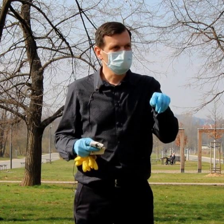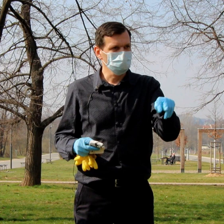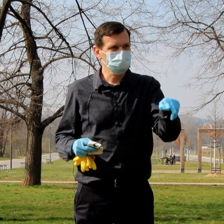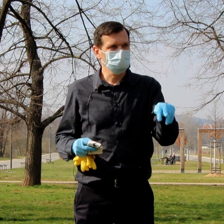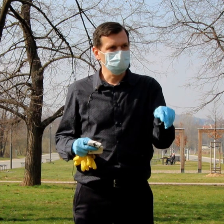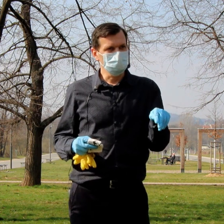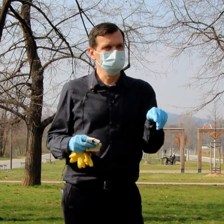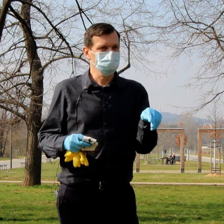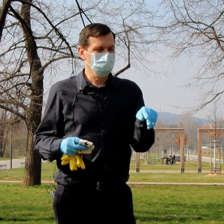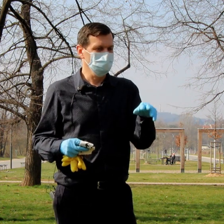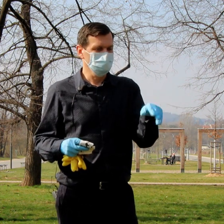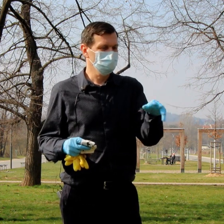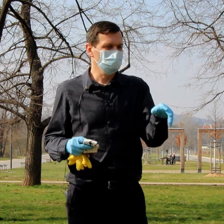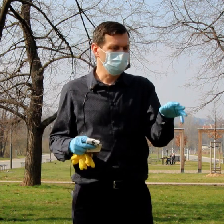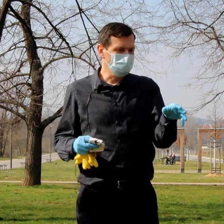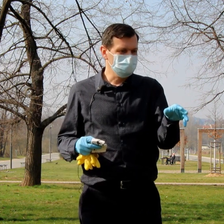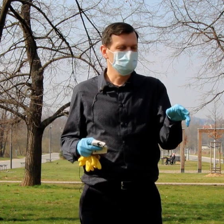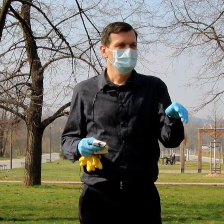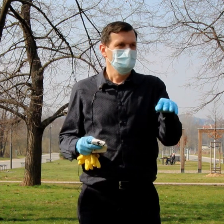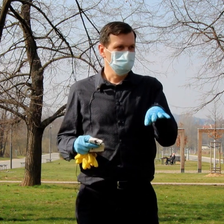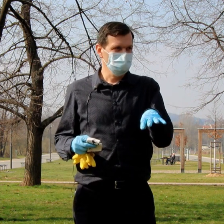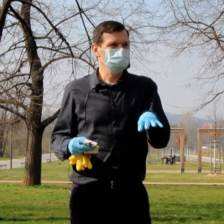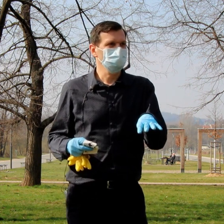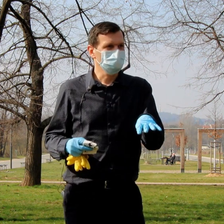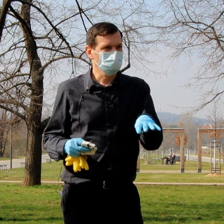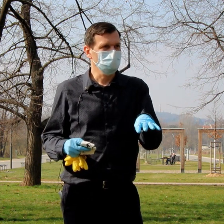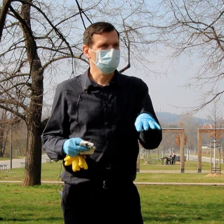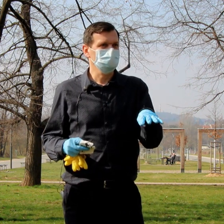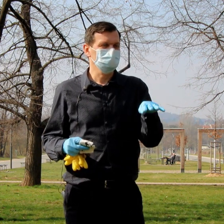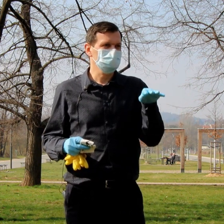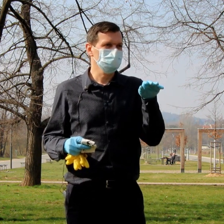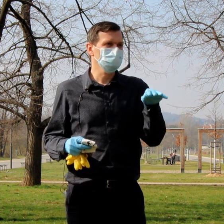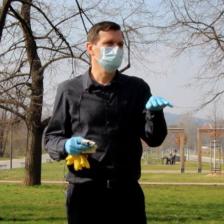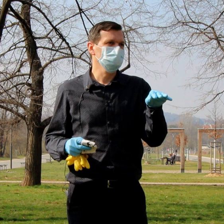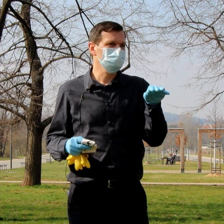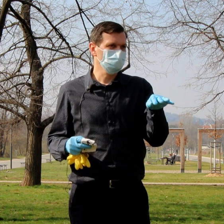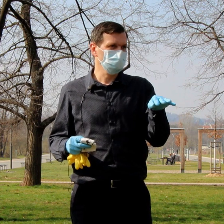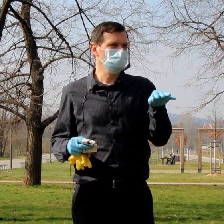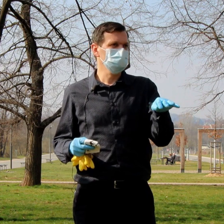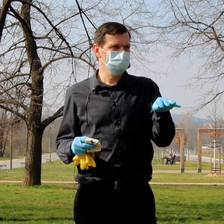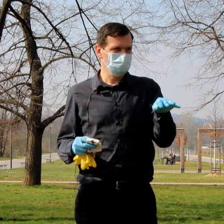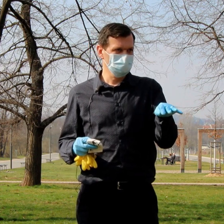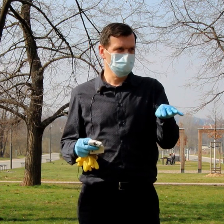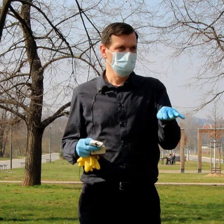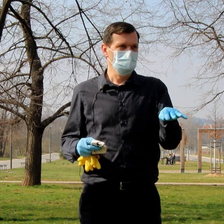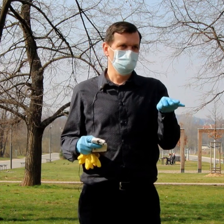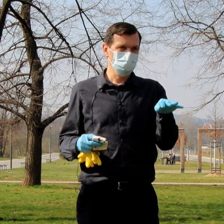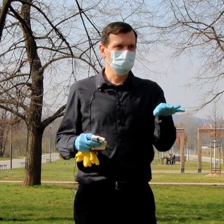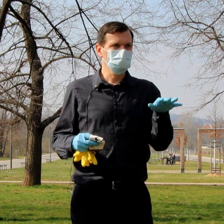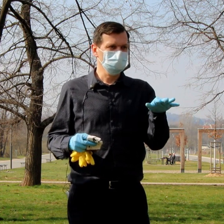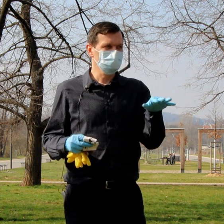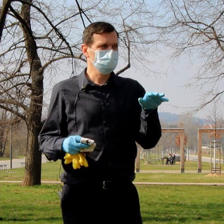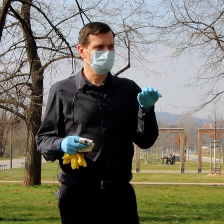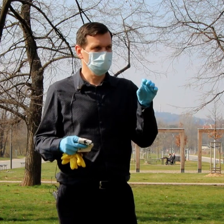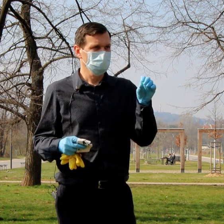bankomatu, když zadáváme si výběr peněz a musíme zadat PIN kód, tak tam se dotýkají stovky a tisíce lidí. A